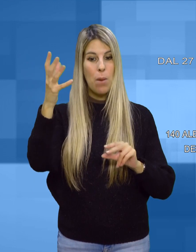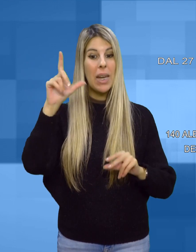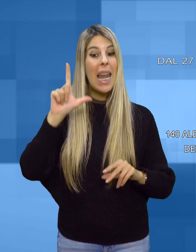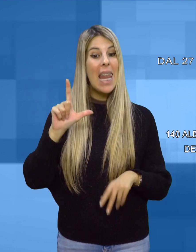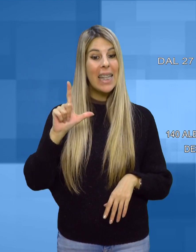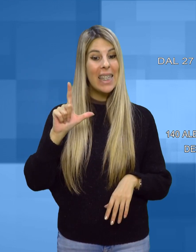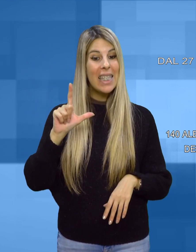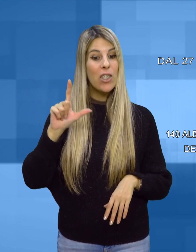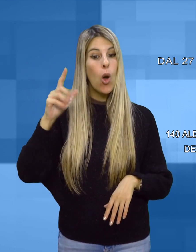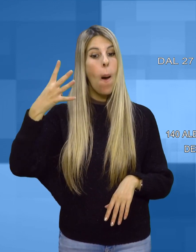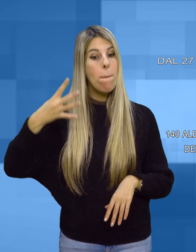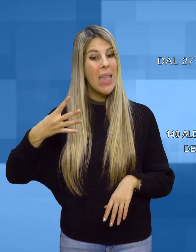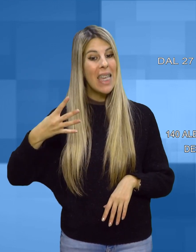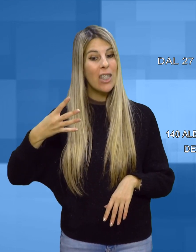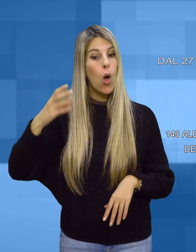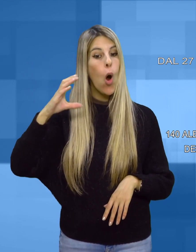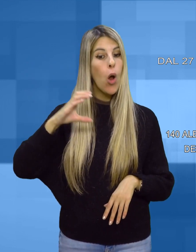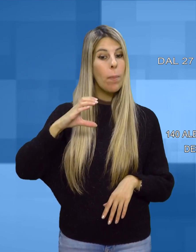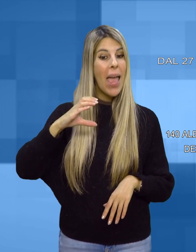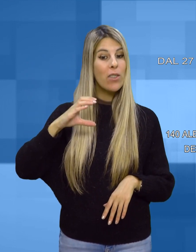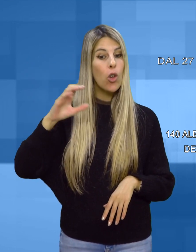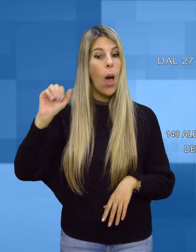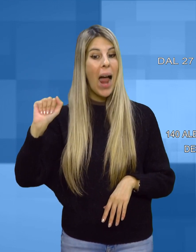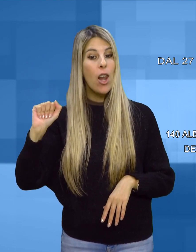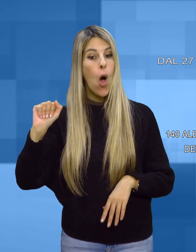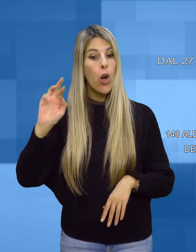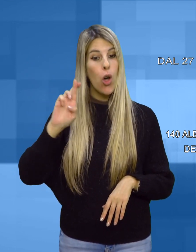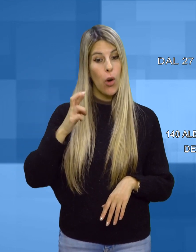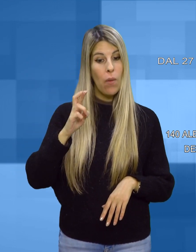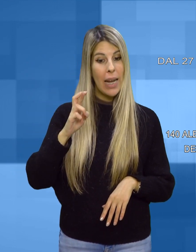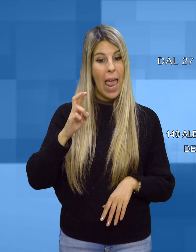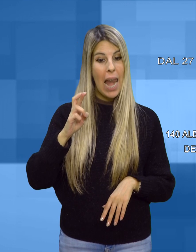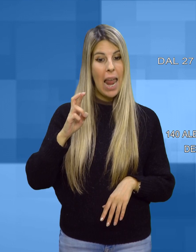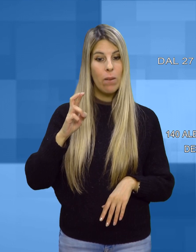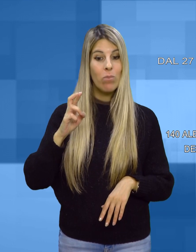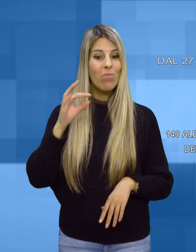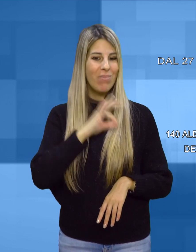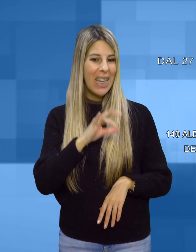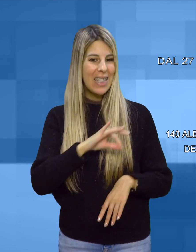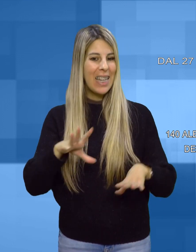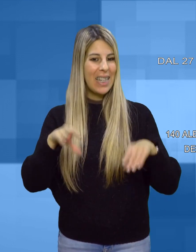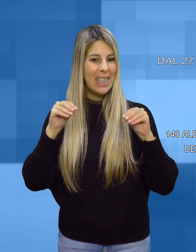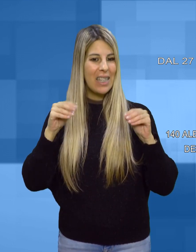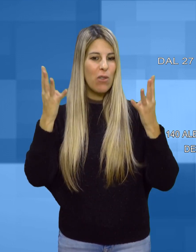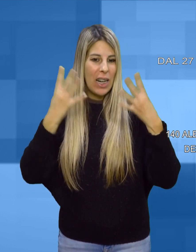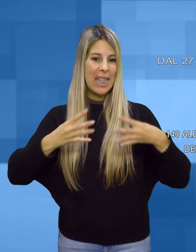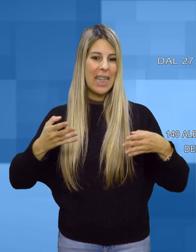mirto, corbezzolo, alloro e roverella interessante iniziativa promossa dall